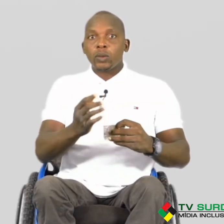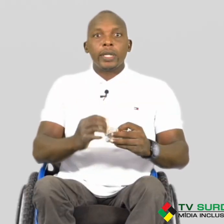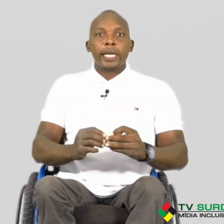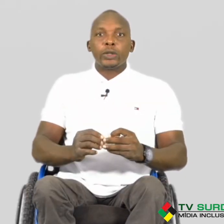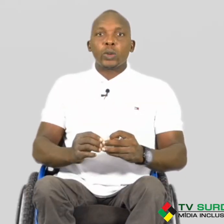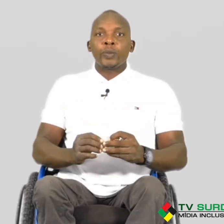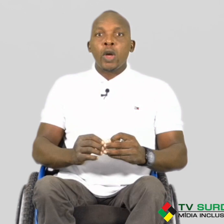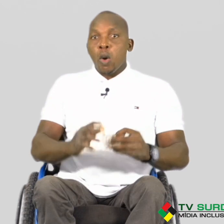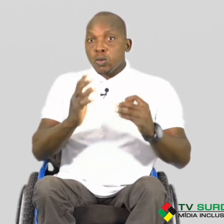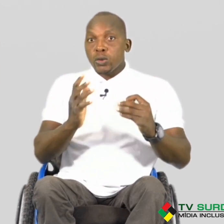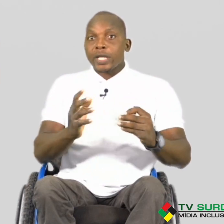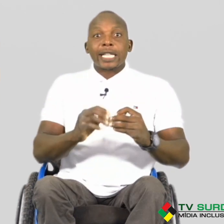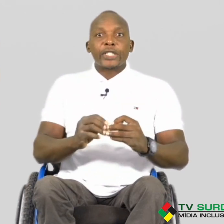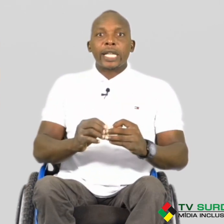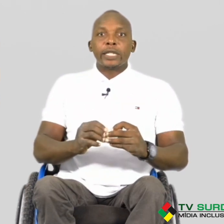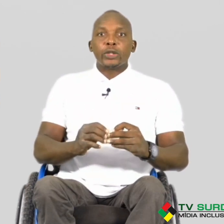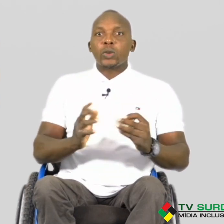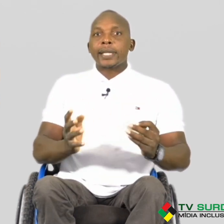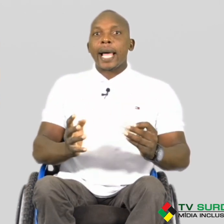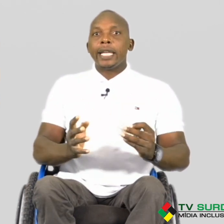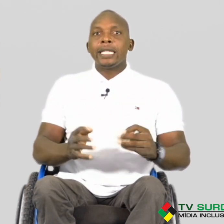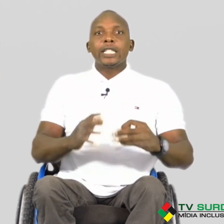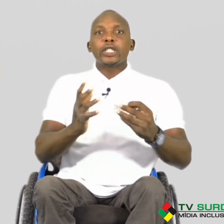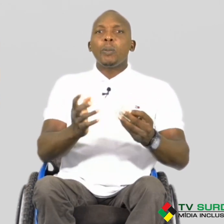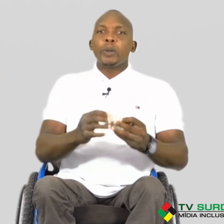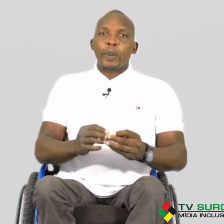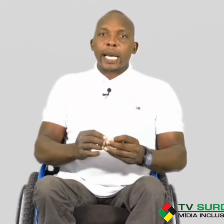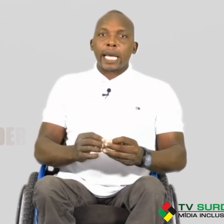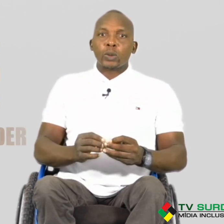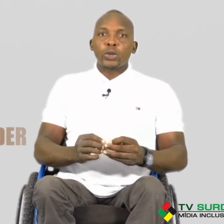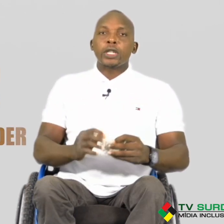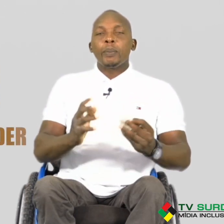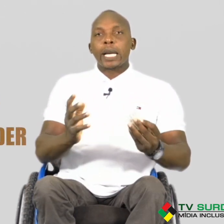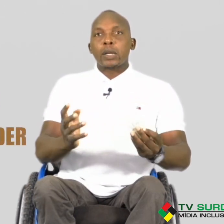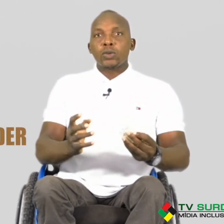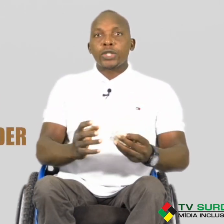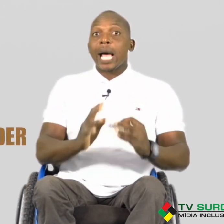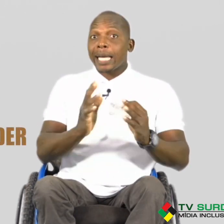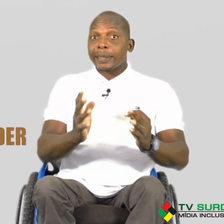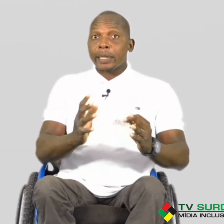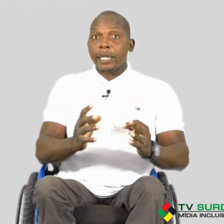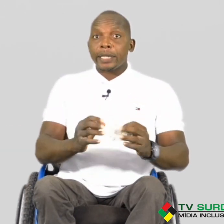direito. Os agentes do STAI estão preparados para nos atender.